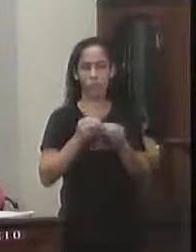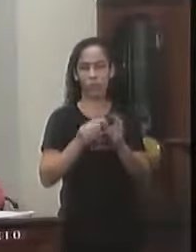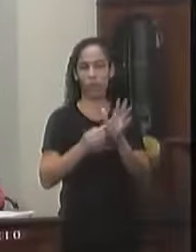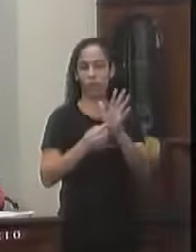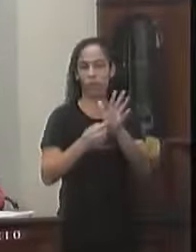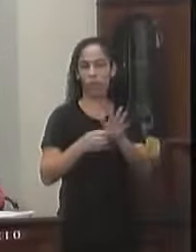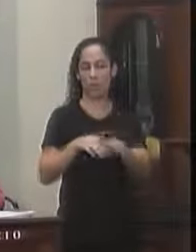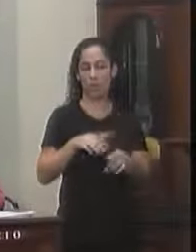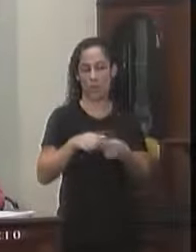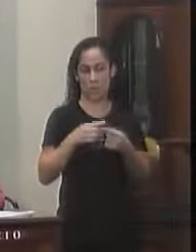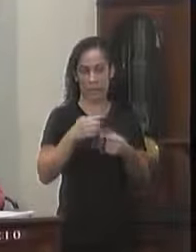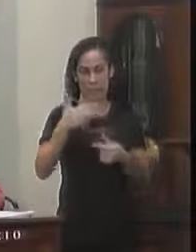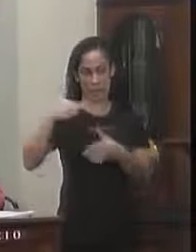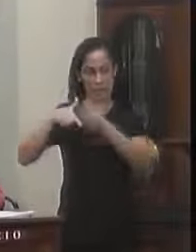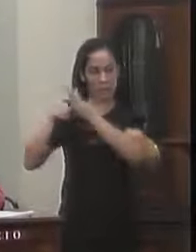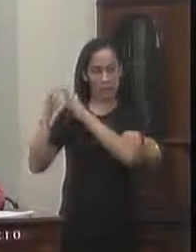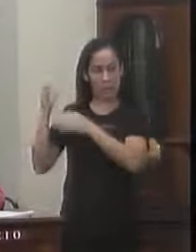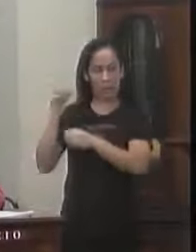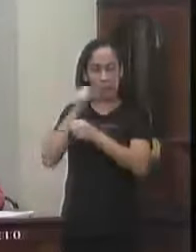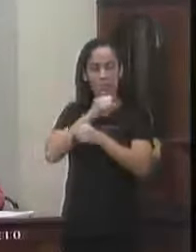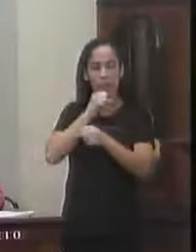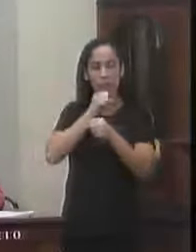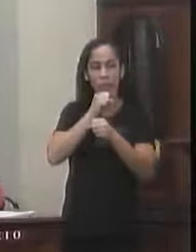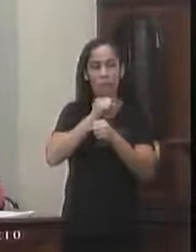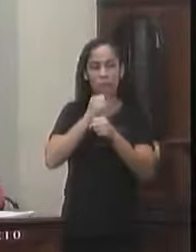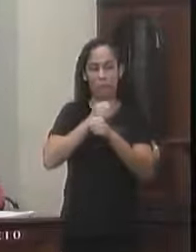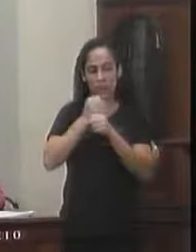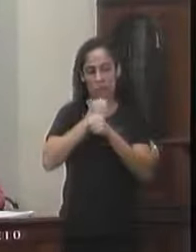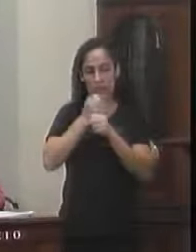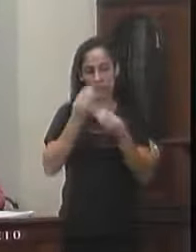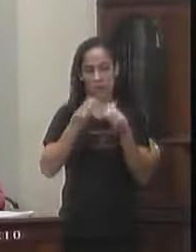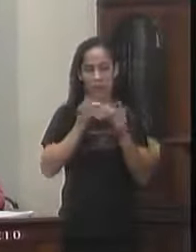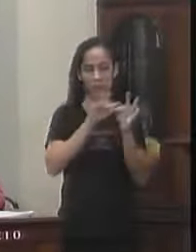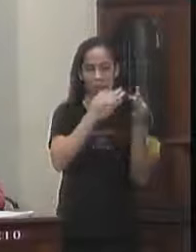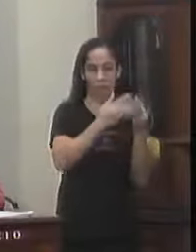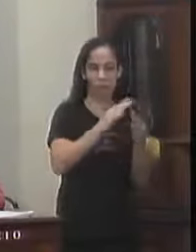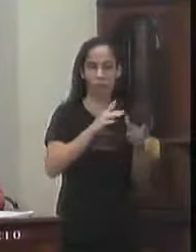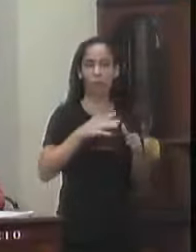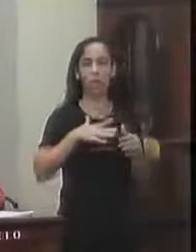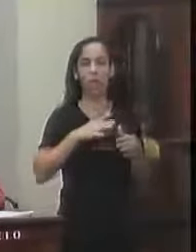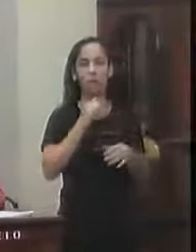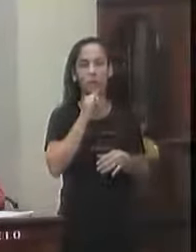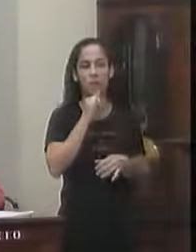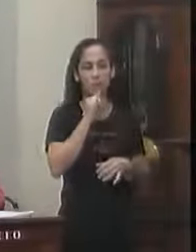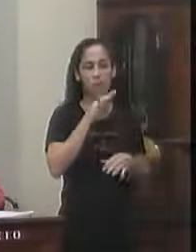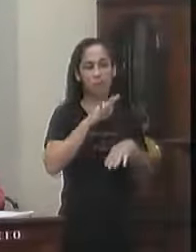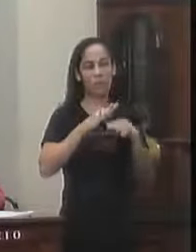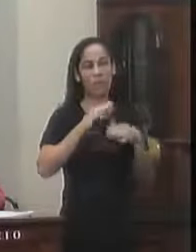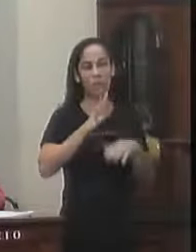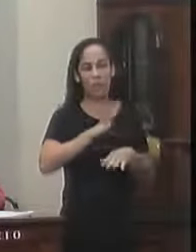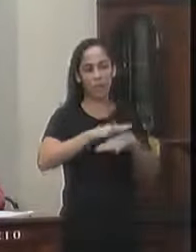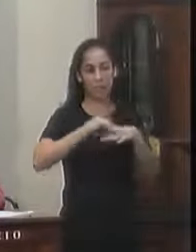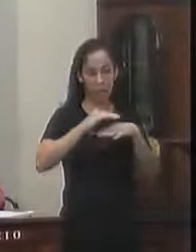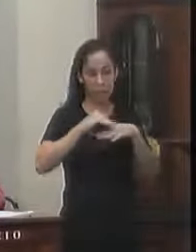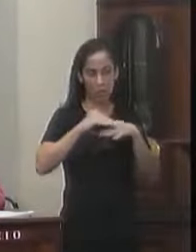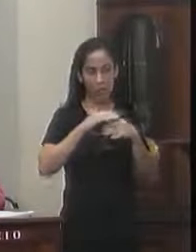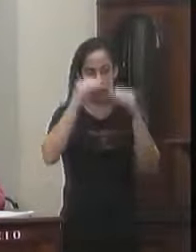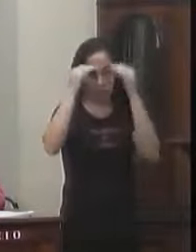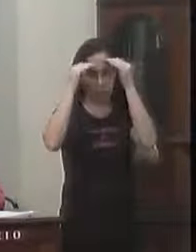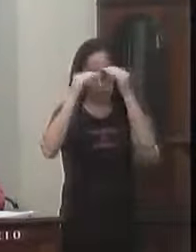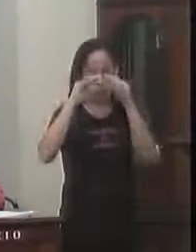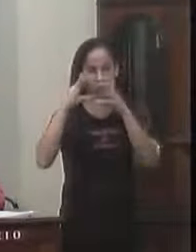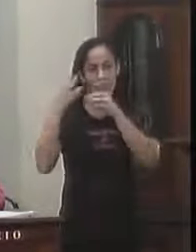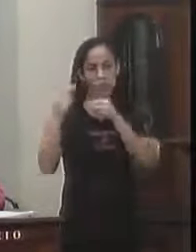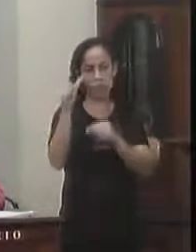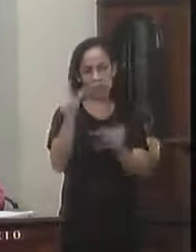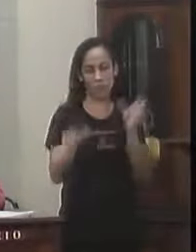honra Como fruta da extensa Que lamentamos a morte De grande homem Aos seus familiares E nossas sinceras Condolências Eu sou respeitada Pela luta e